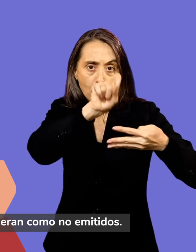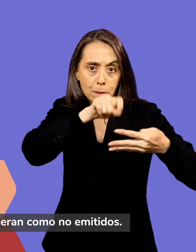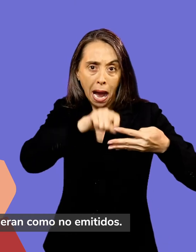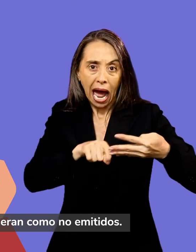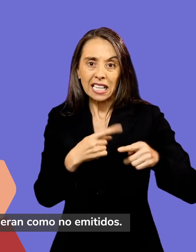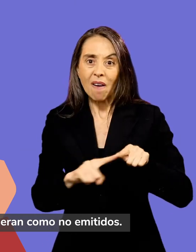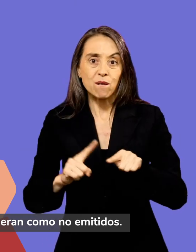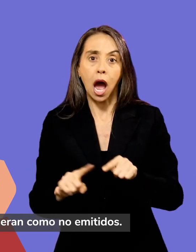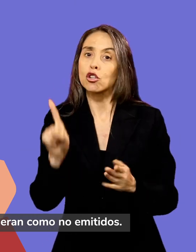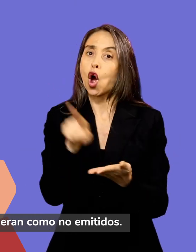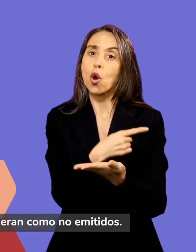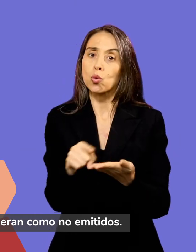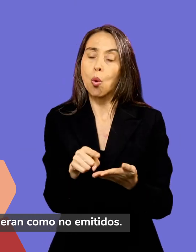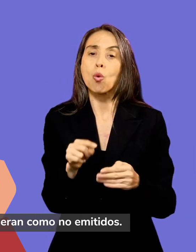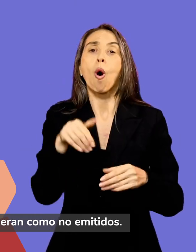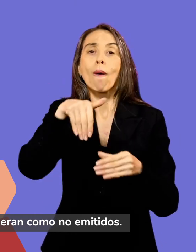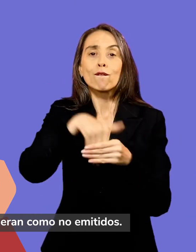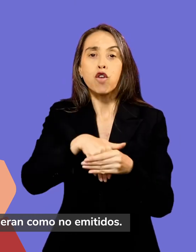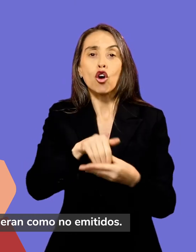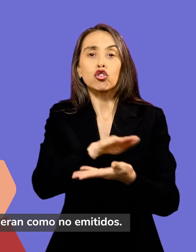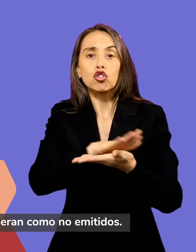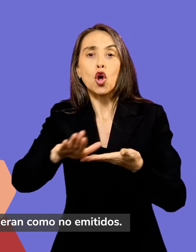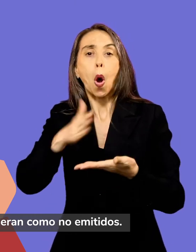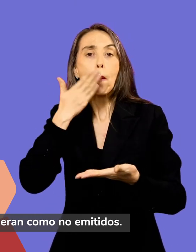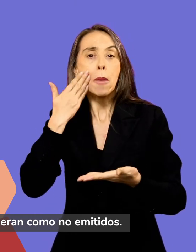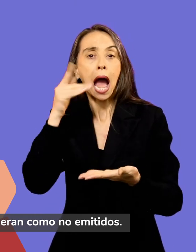blancos y nulos se consideran como no emitidos.